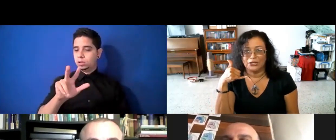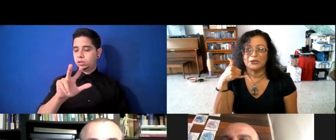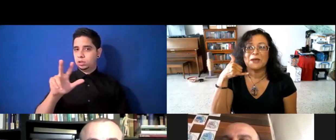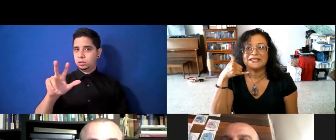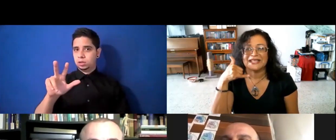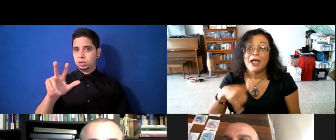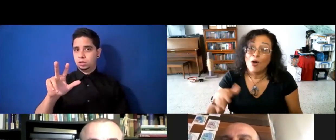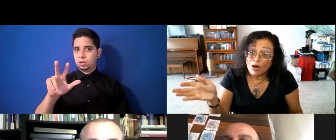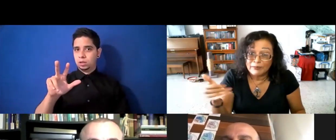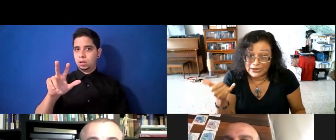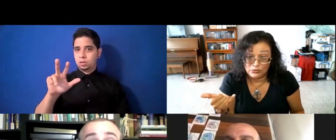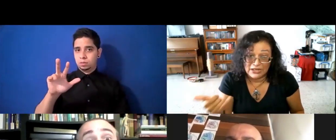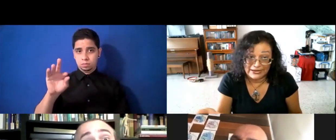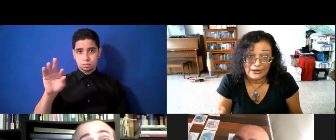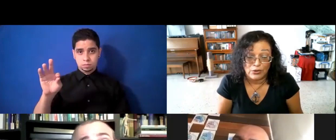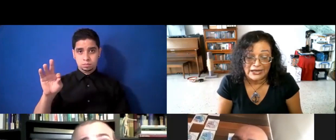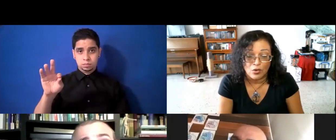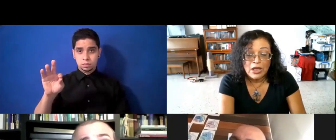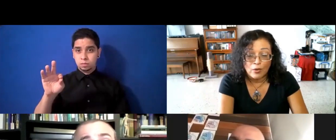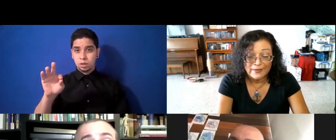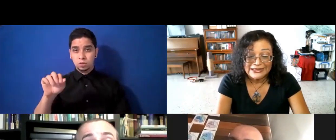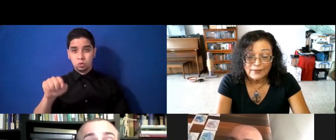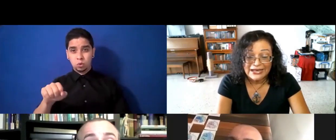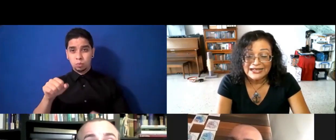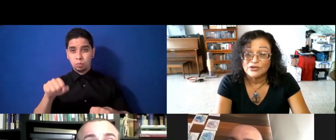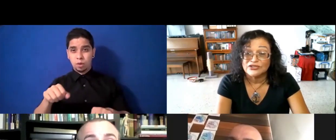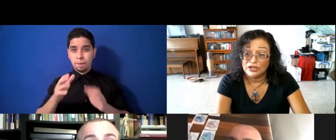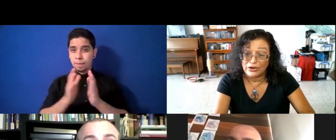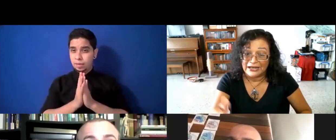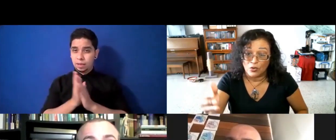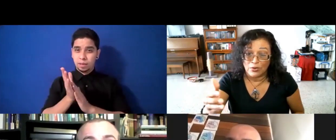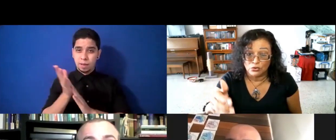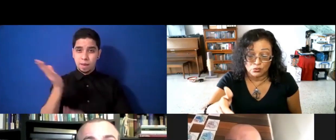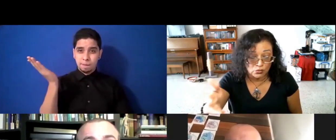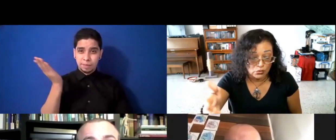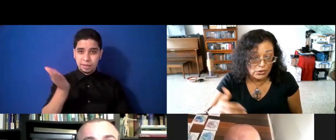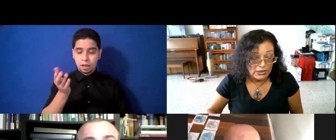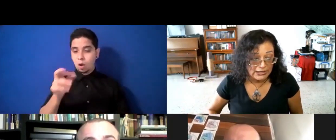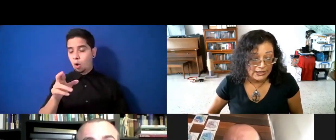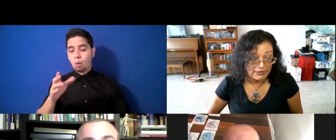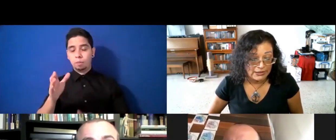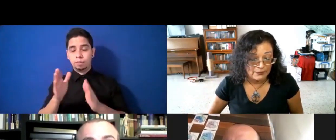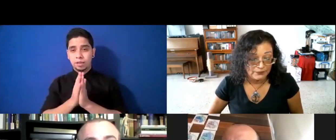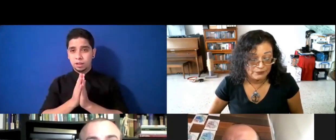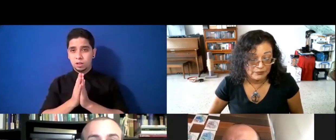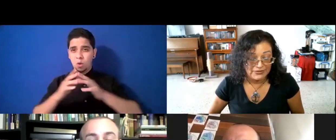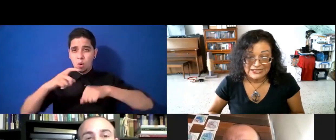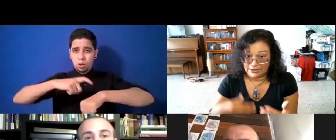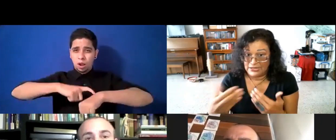¿por una pizza? Oh, pregunta, ¿verdad, el horario? Obviamente también la situación del horario, cuando tú empezaste a